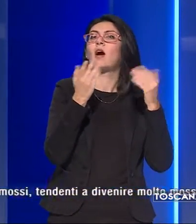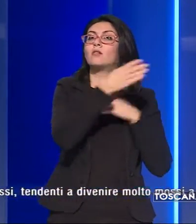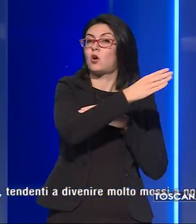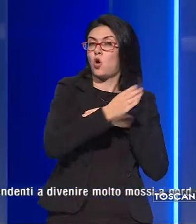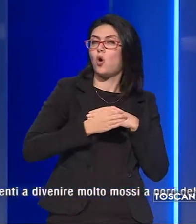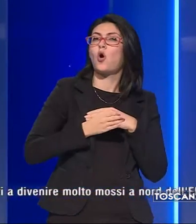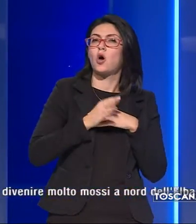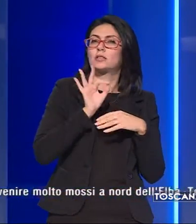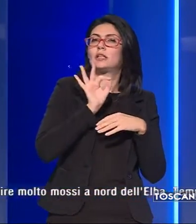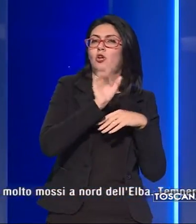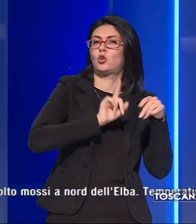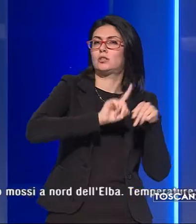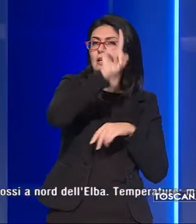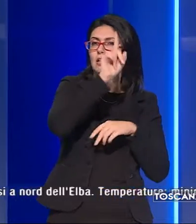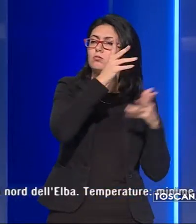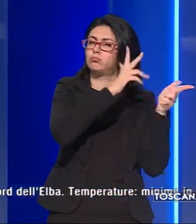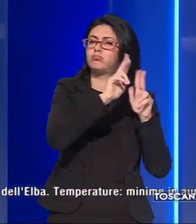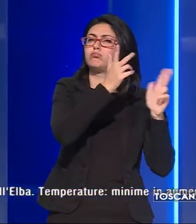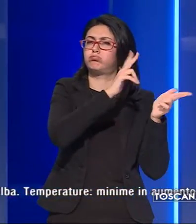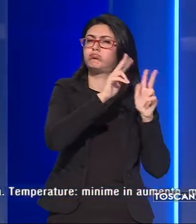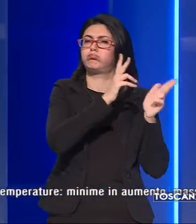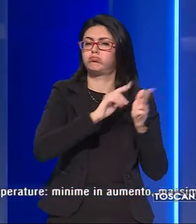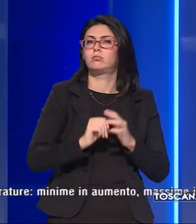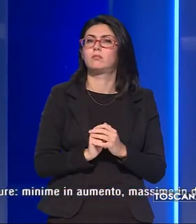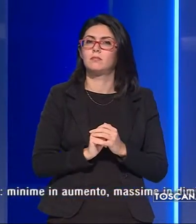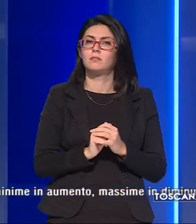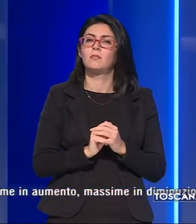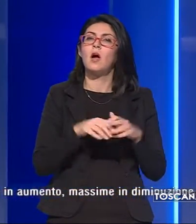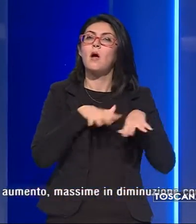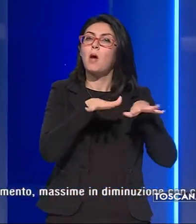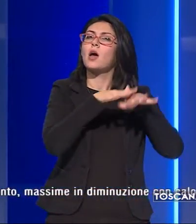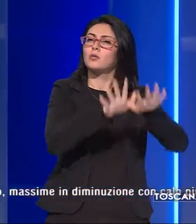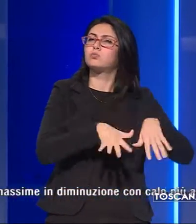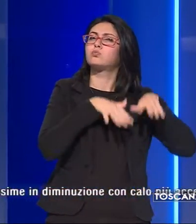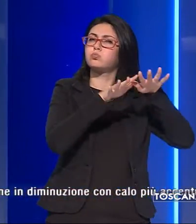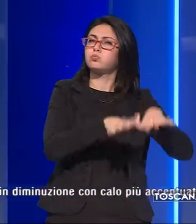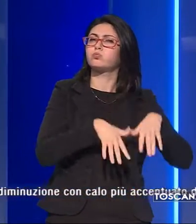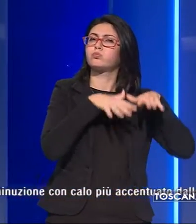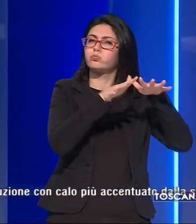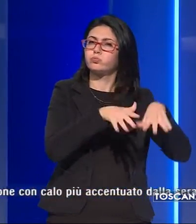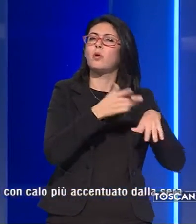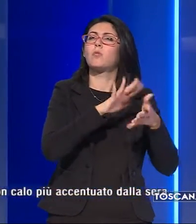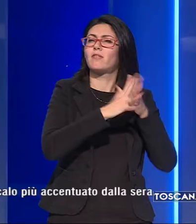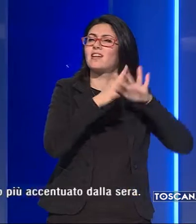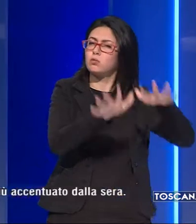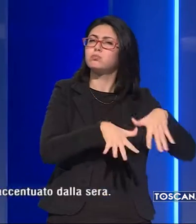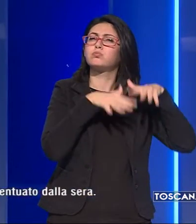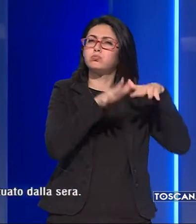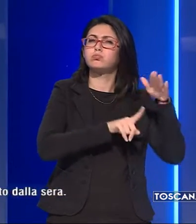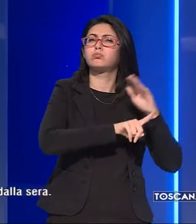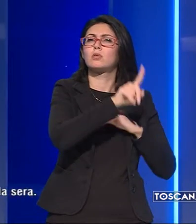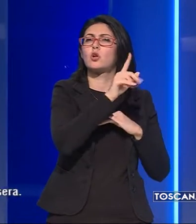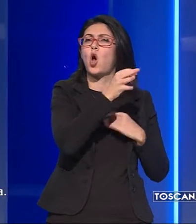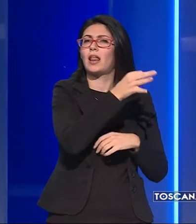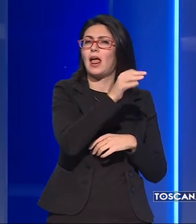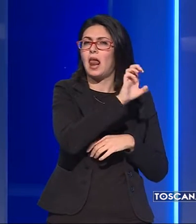sulla costa centro-settentrionale. Mari mossi tendenti a divinire molto mossi a nord dell'Elba.